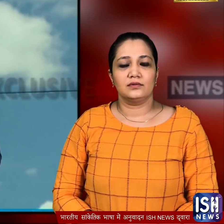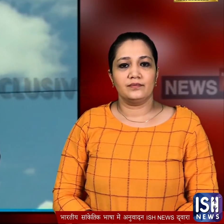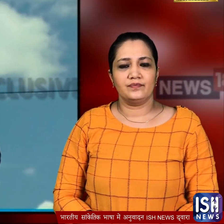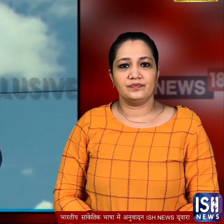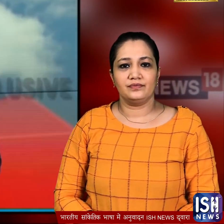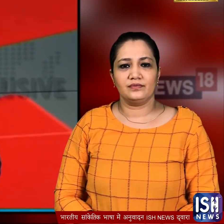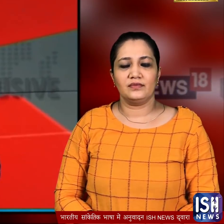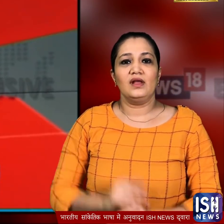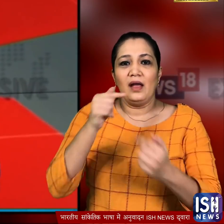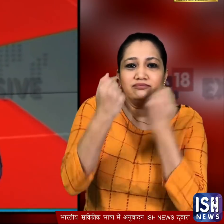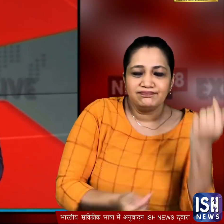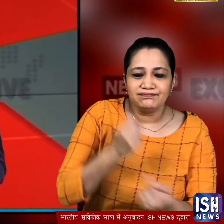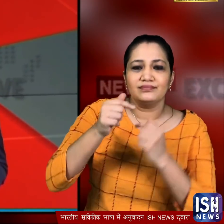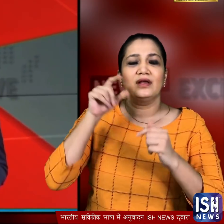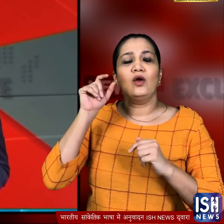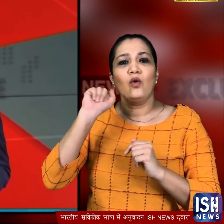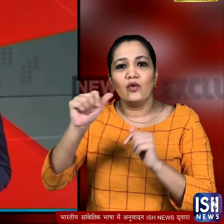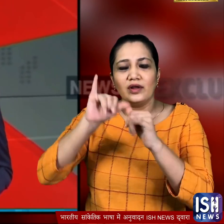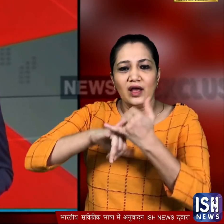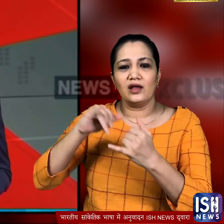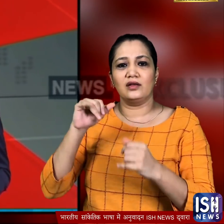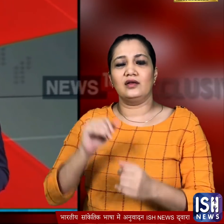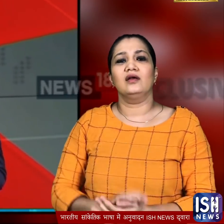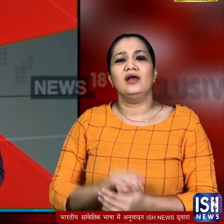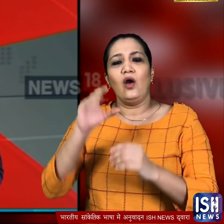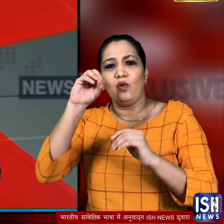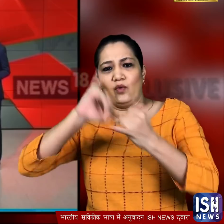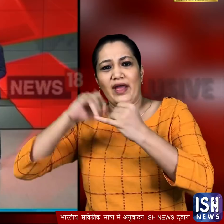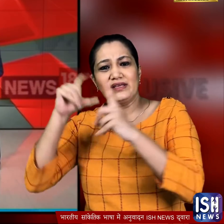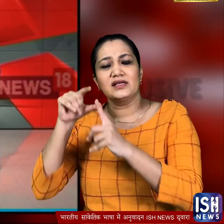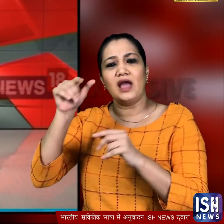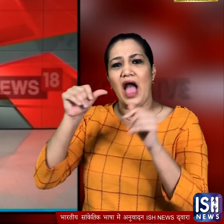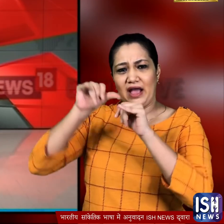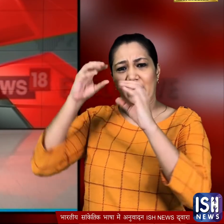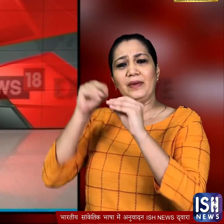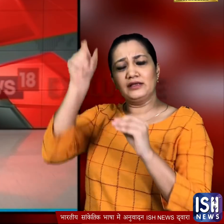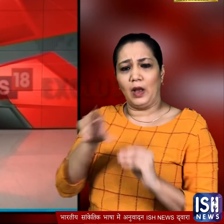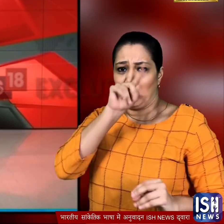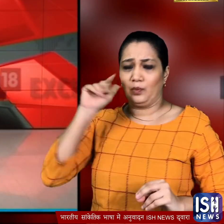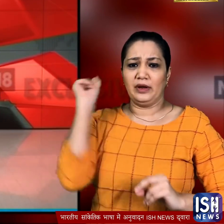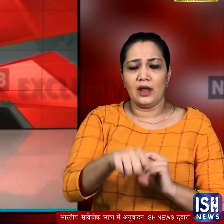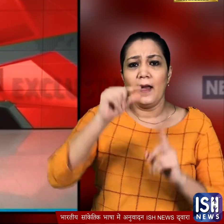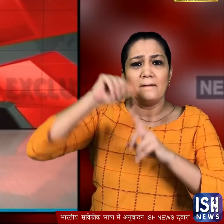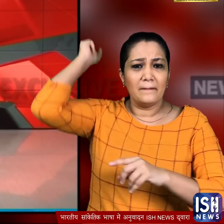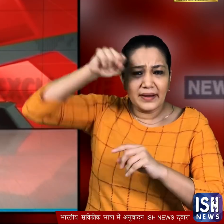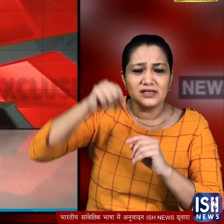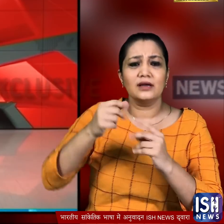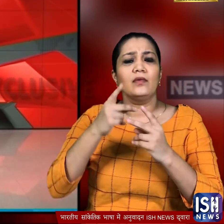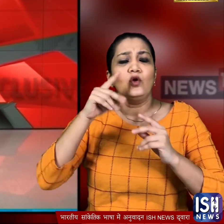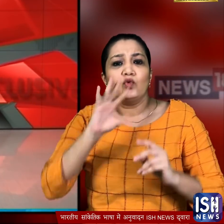सियासी उठापटक के बीच कैप्टेन अमरिंदर सिंग के OSD अंकित बंसल ने एक ट्वीट किया जिसमें उन्होंने लिखा कि पंजाब में कॉंग्रेस की वापसी कैप्टेन